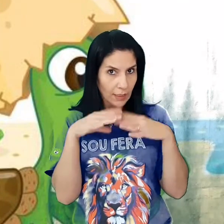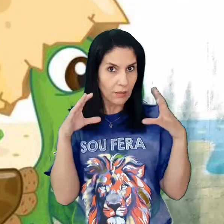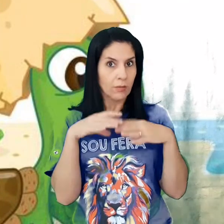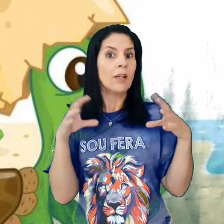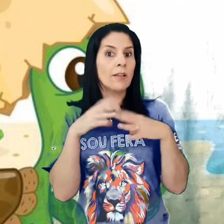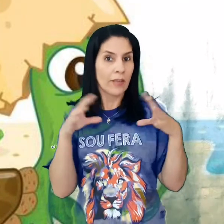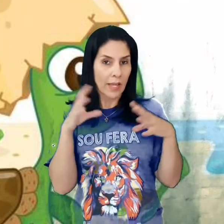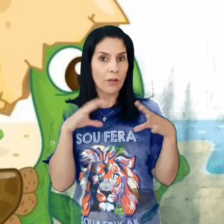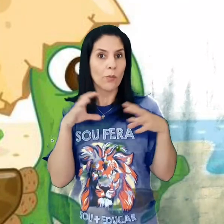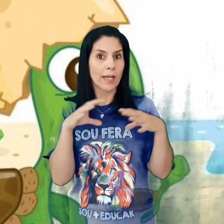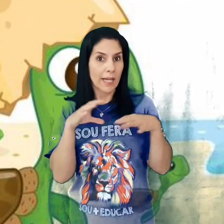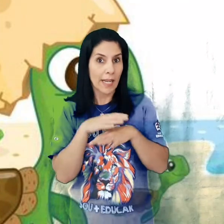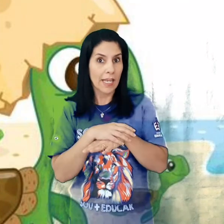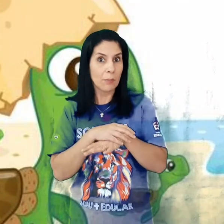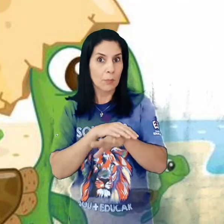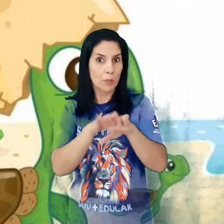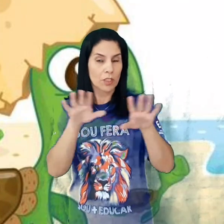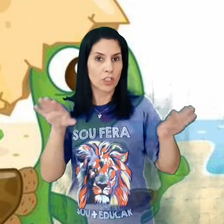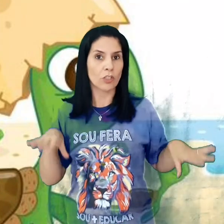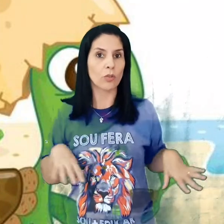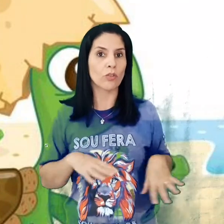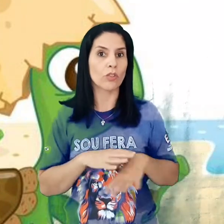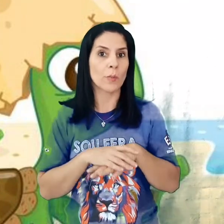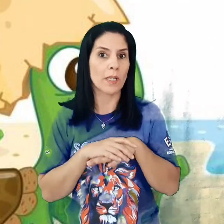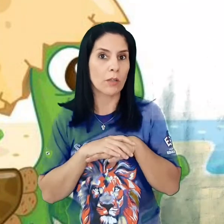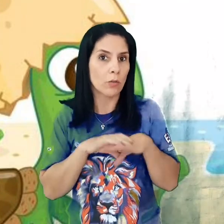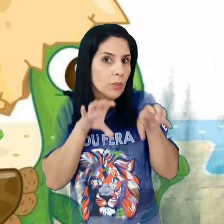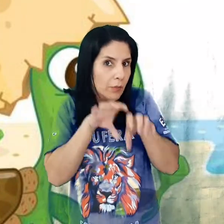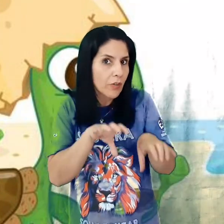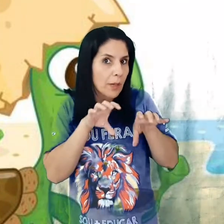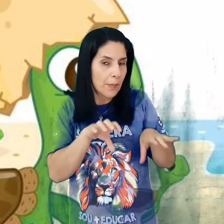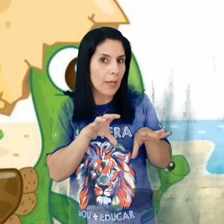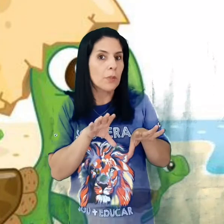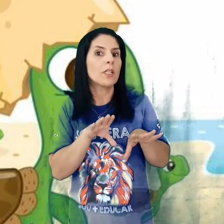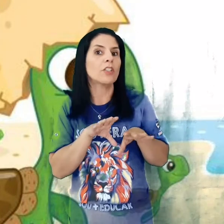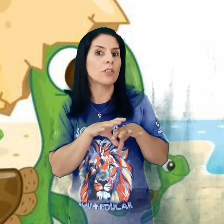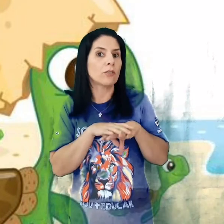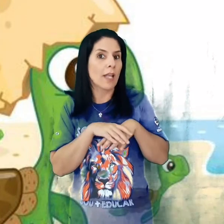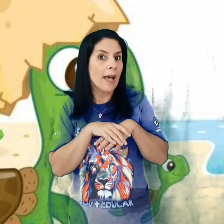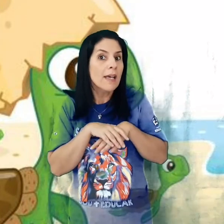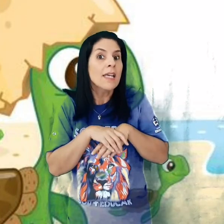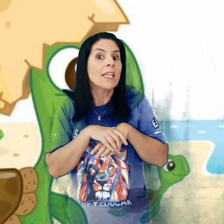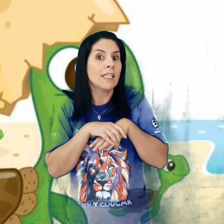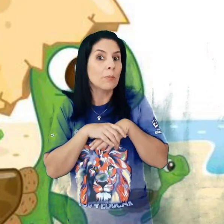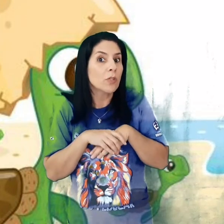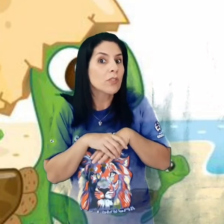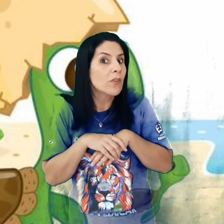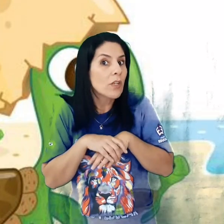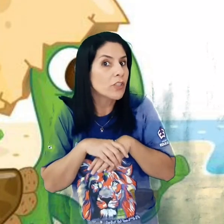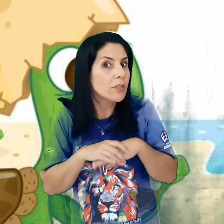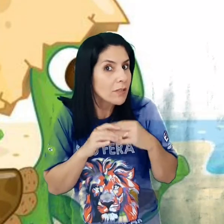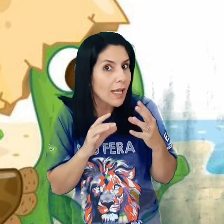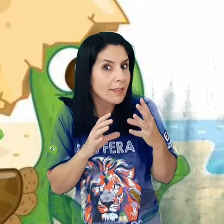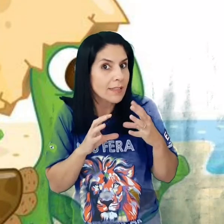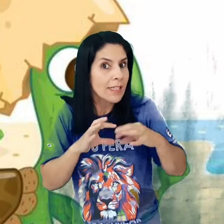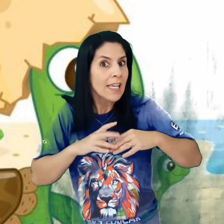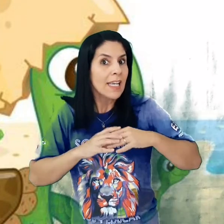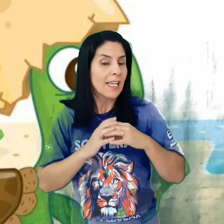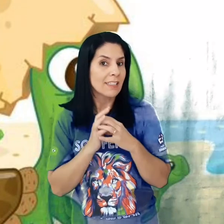escondem com areia para proteger de todos os predadores, para ficar bem protegidos lá. E depois os filhotinhos nascem. Eles